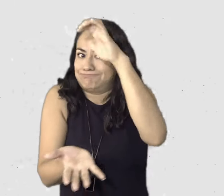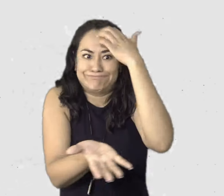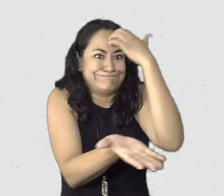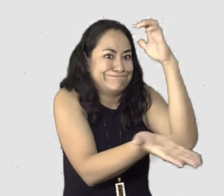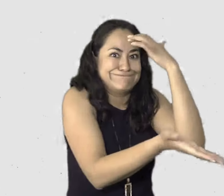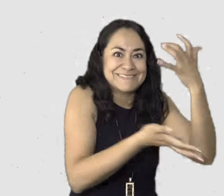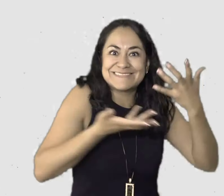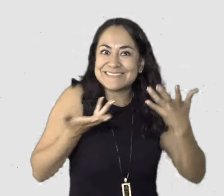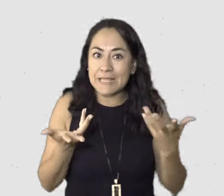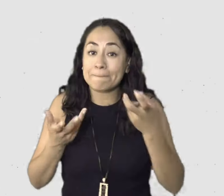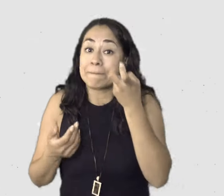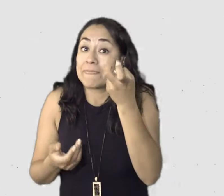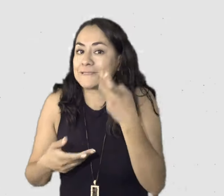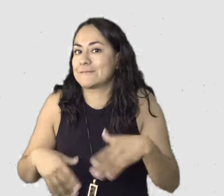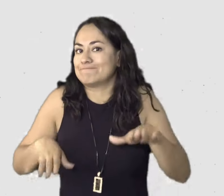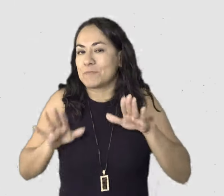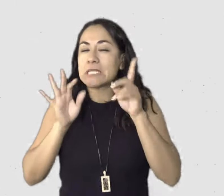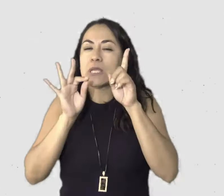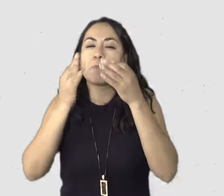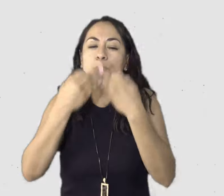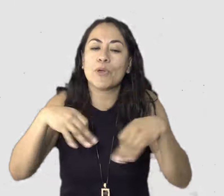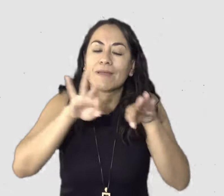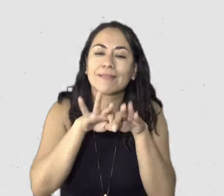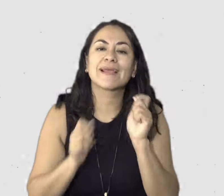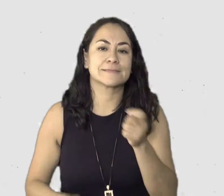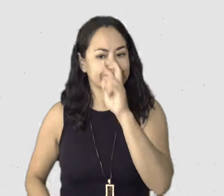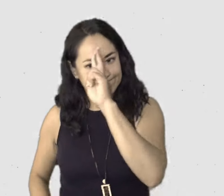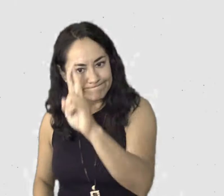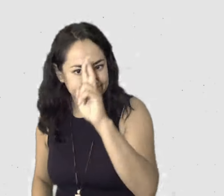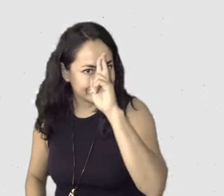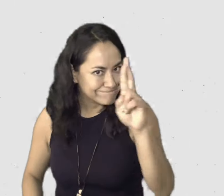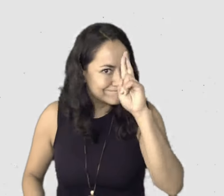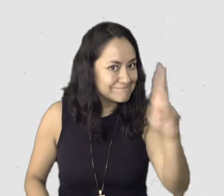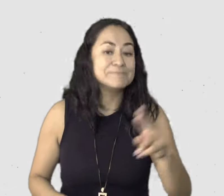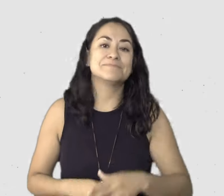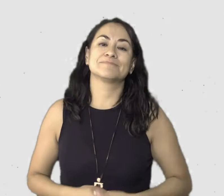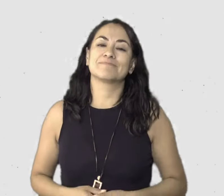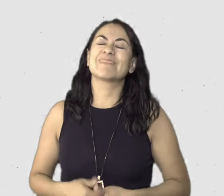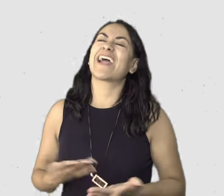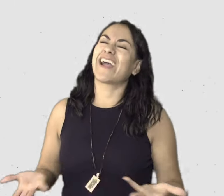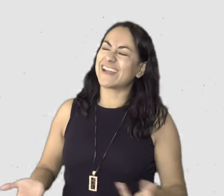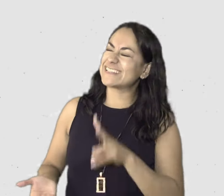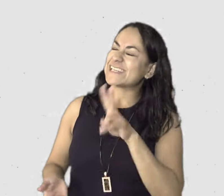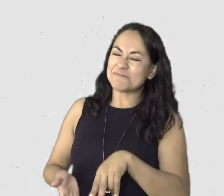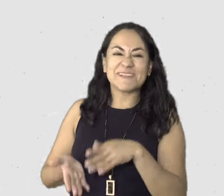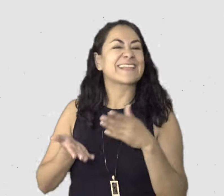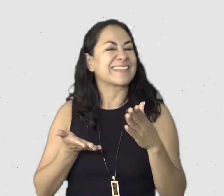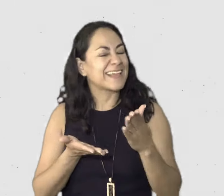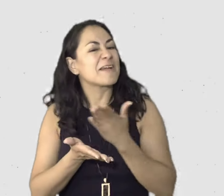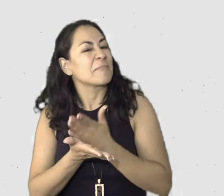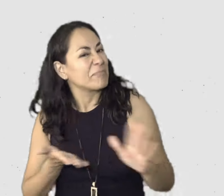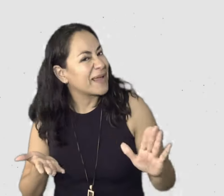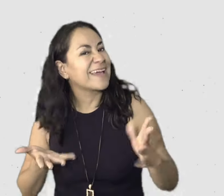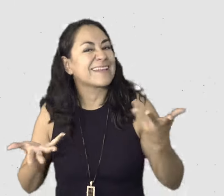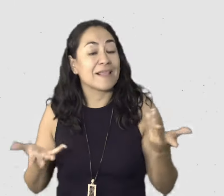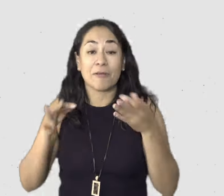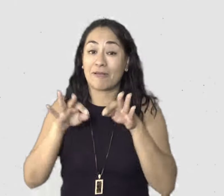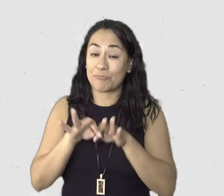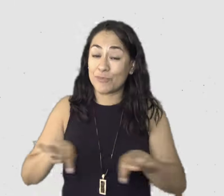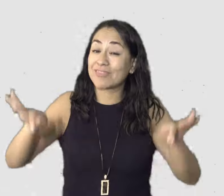trata de fluir. Al principio, pues como les comentaba en el capítulo anterior, no se dio de la noche a la mañana, ¿no? No es como ya,